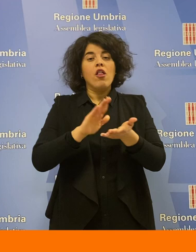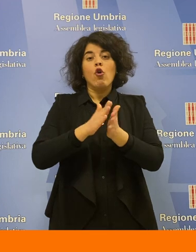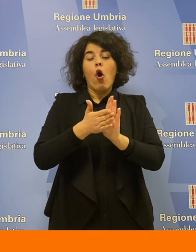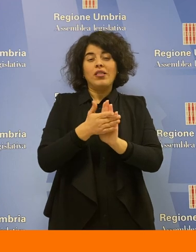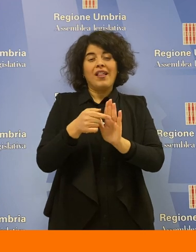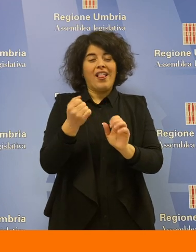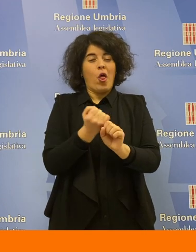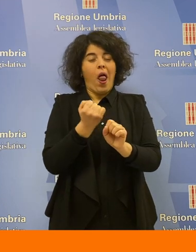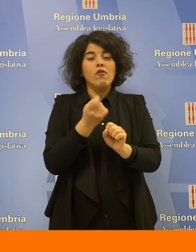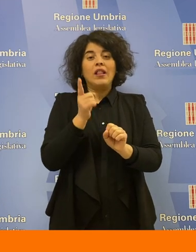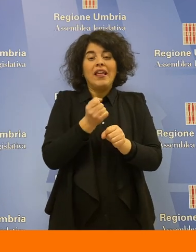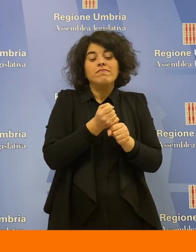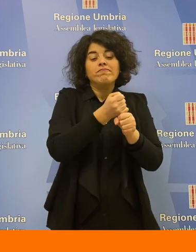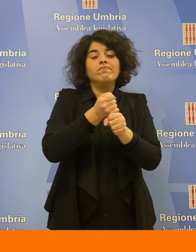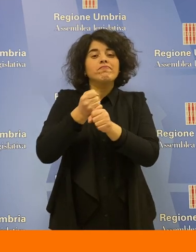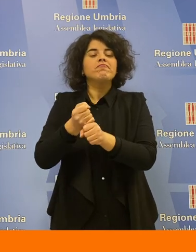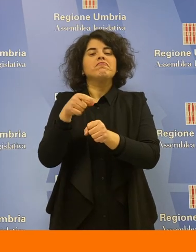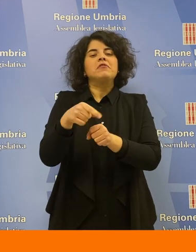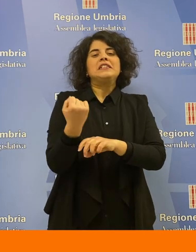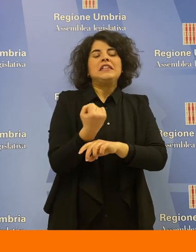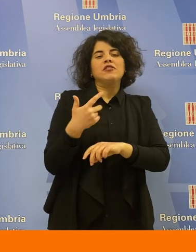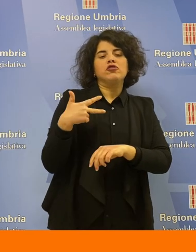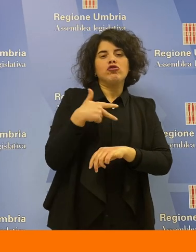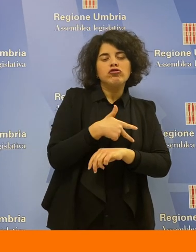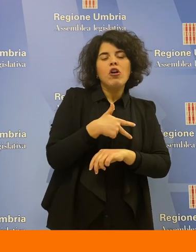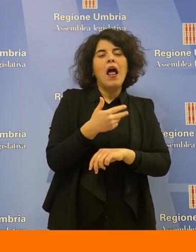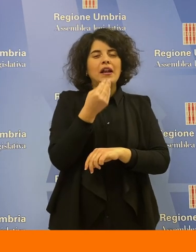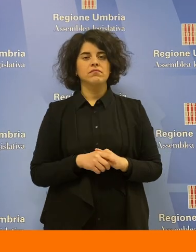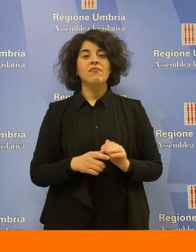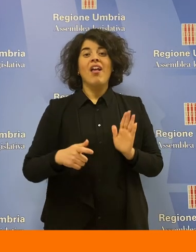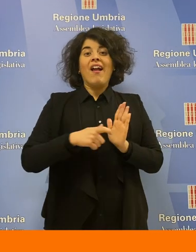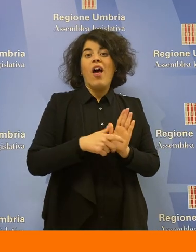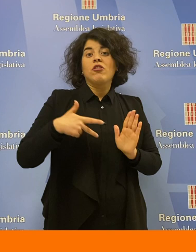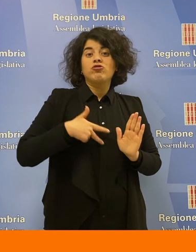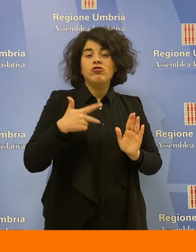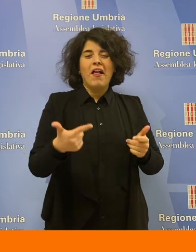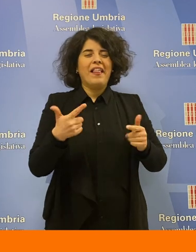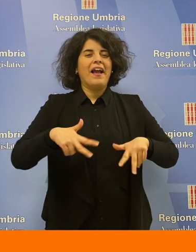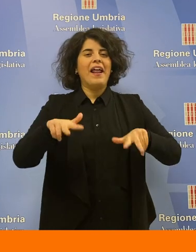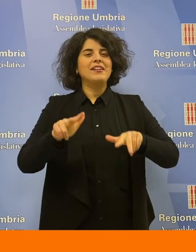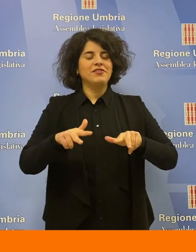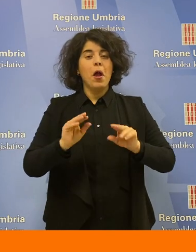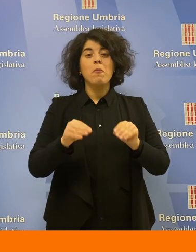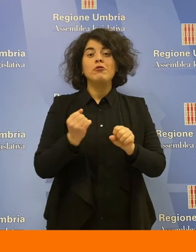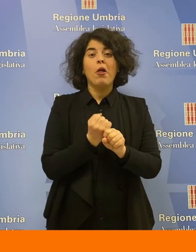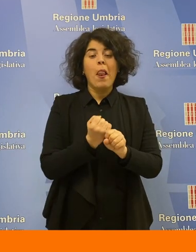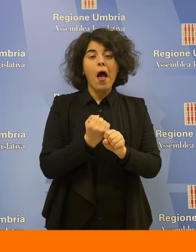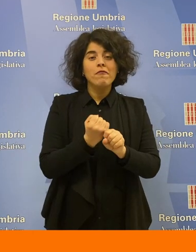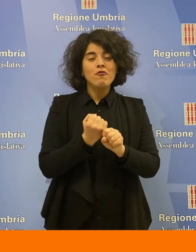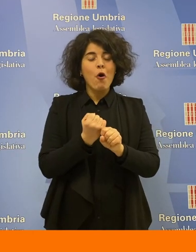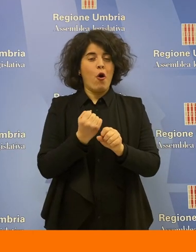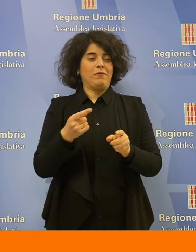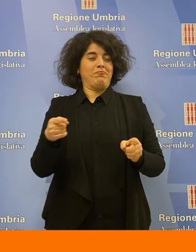sociali e di ristorazione ospedaliera, assistenziale e scolastica, nonché ai servizi ad alta intensità di mano d'opera.